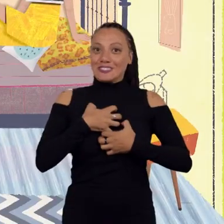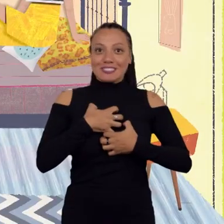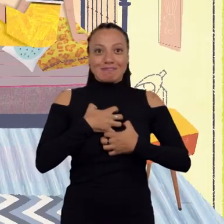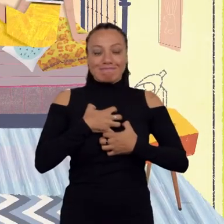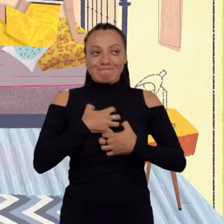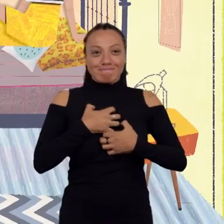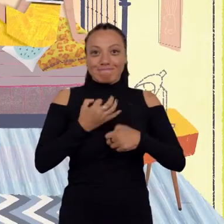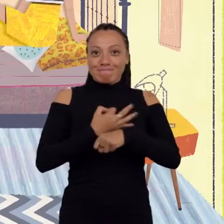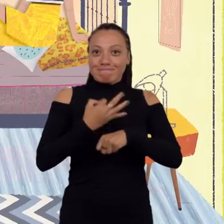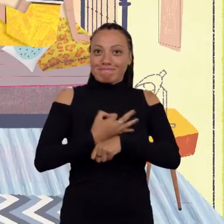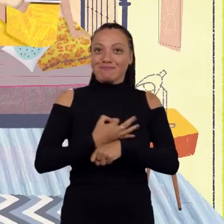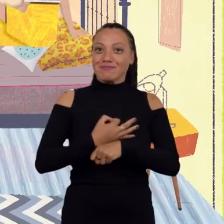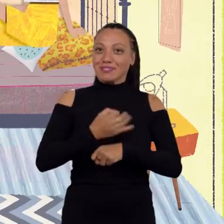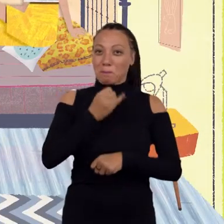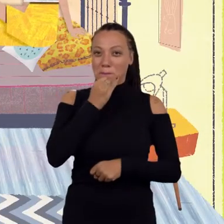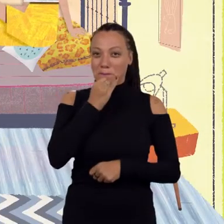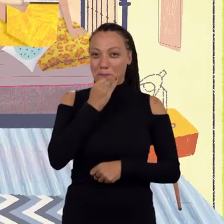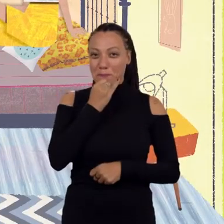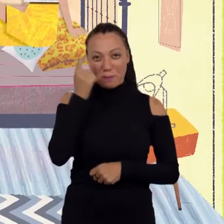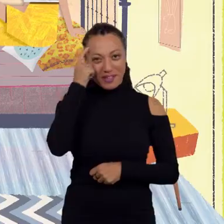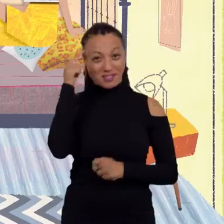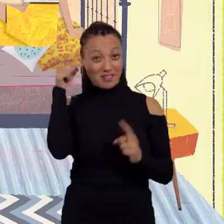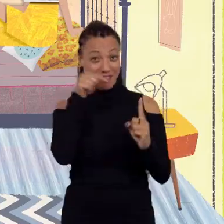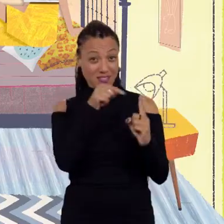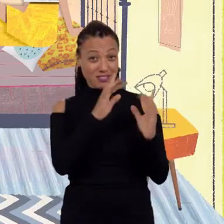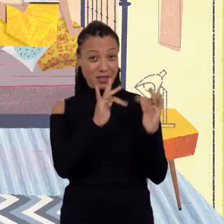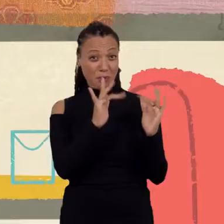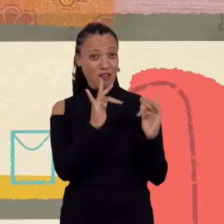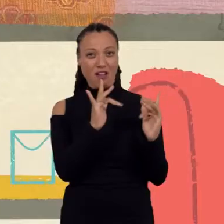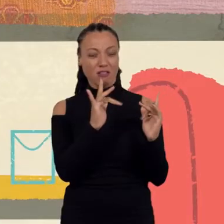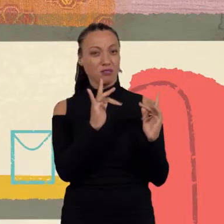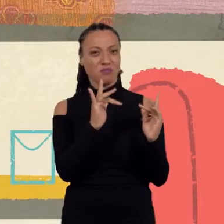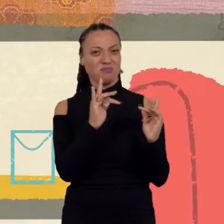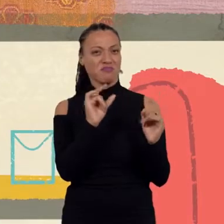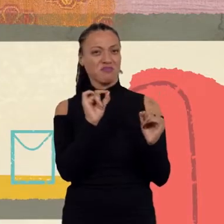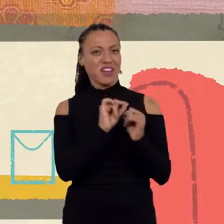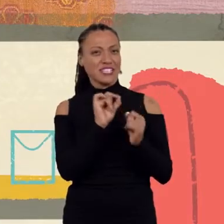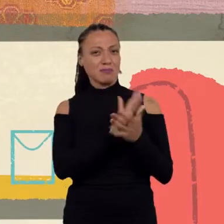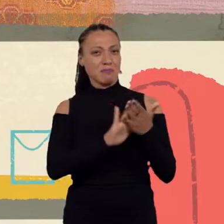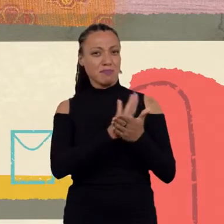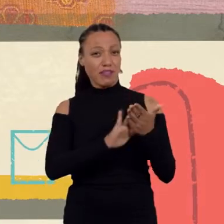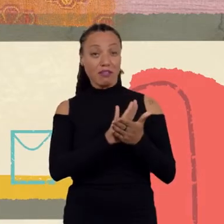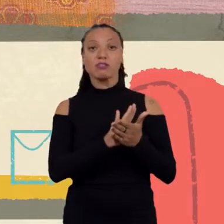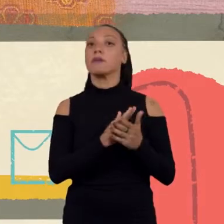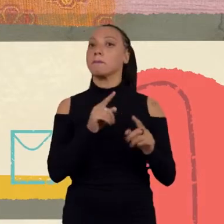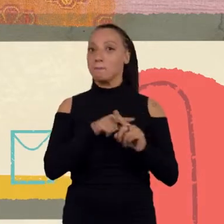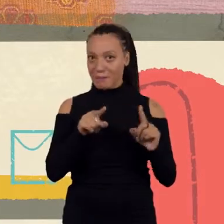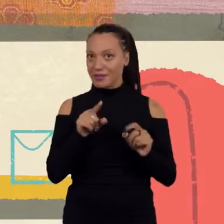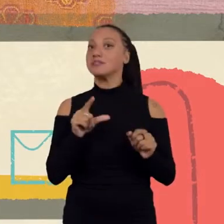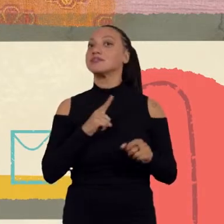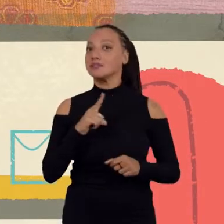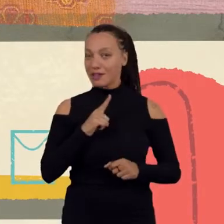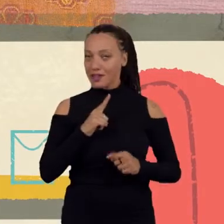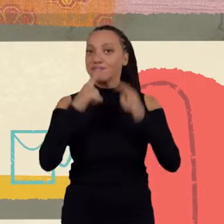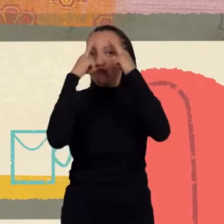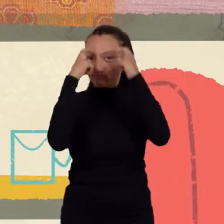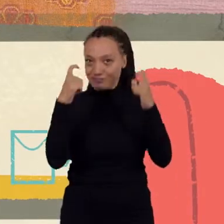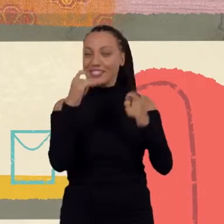namorado, ele não vai fazer nada mal comigo, mas tá fazendo. Tá fazendo no momento que ele não me escuta, no momento que ele não me respeita e que ele acha que eu tenho a